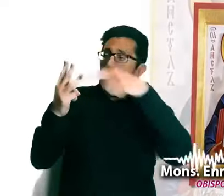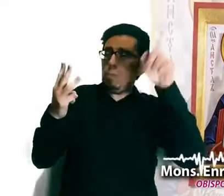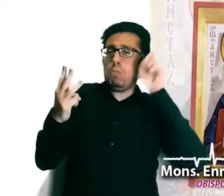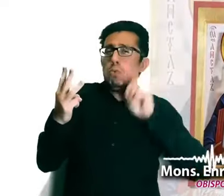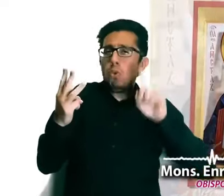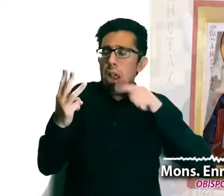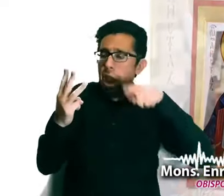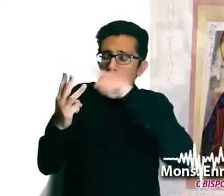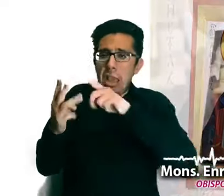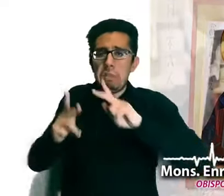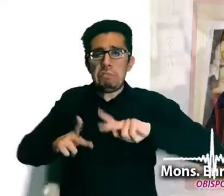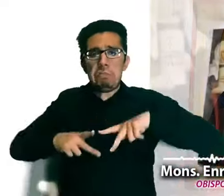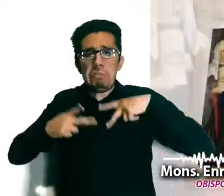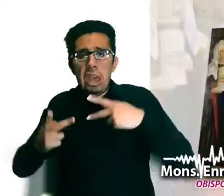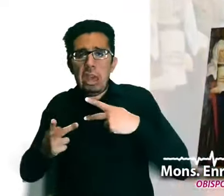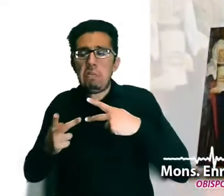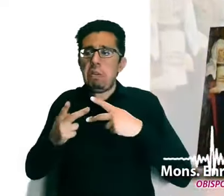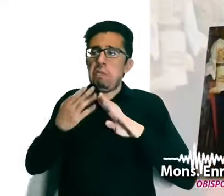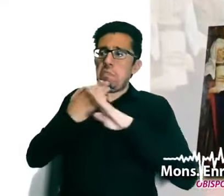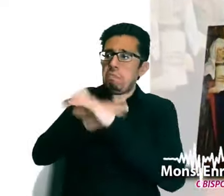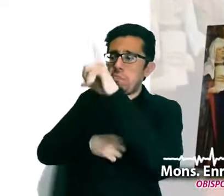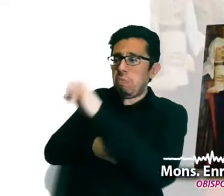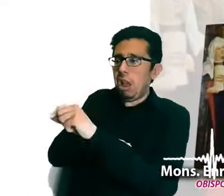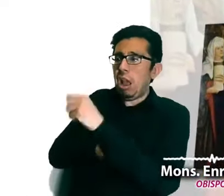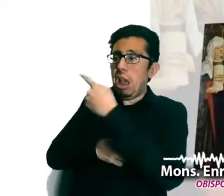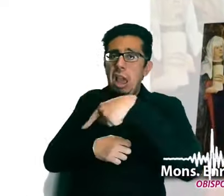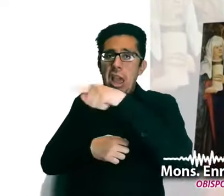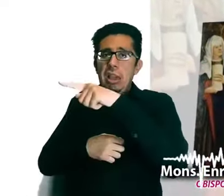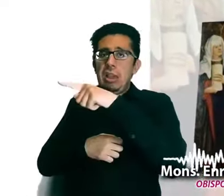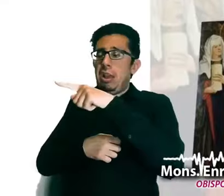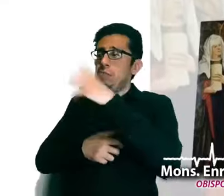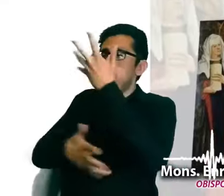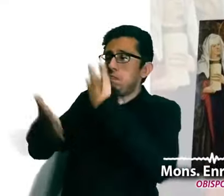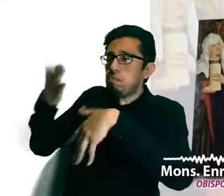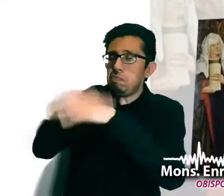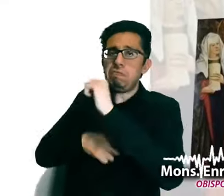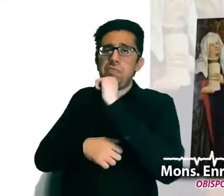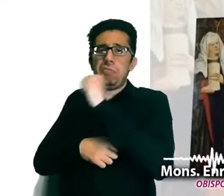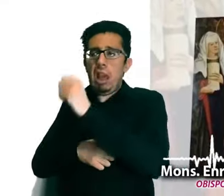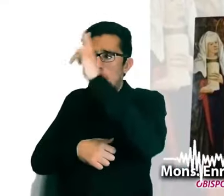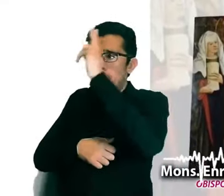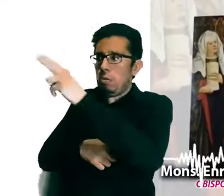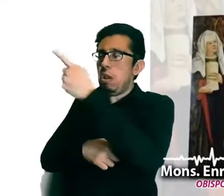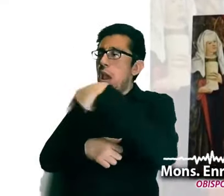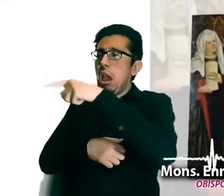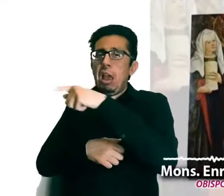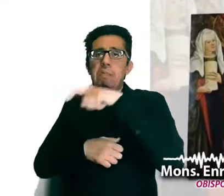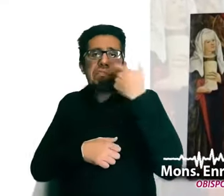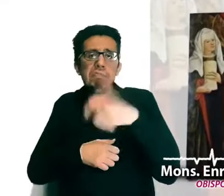a quienes se les niega la palabra, las que no cuentan las posesiones y poderes del mundo.